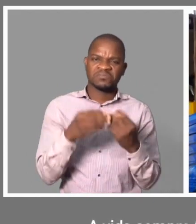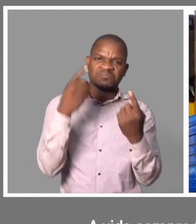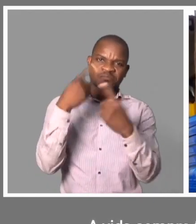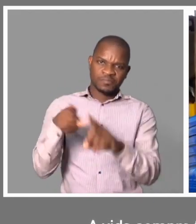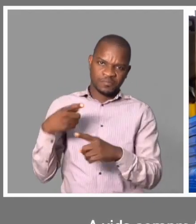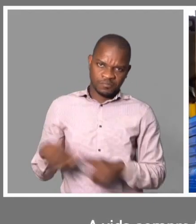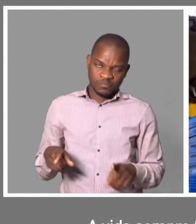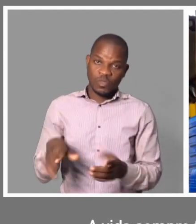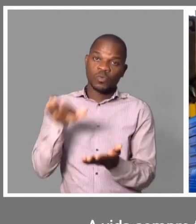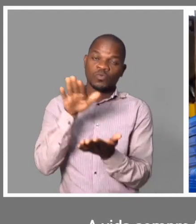tinha minha mercearia,